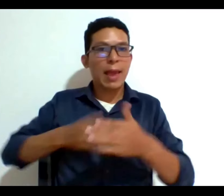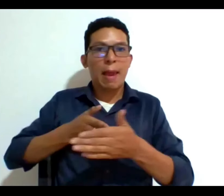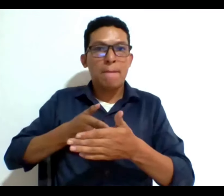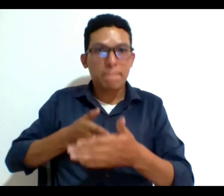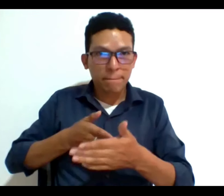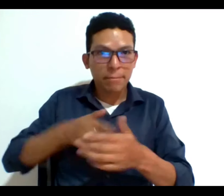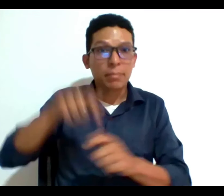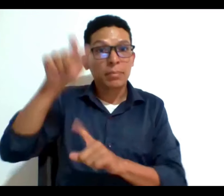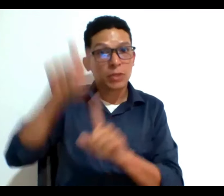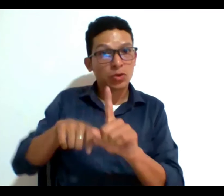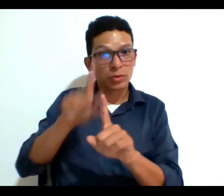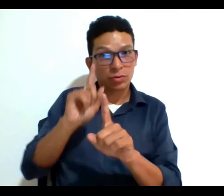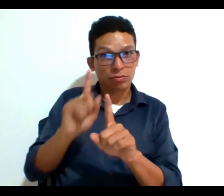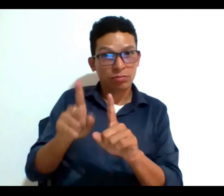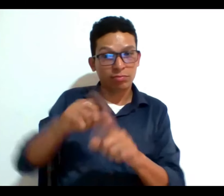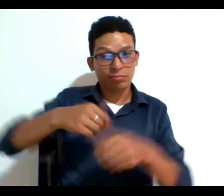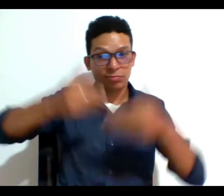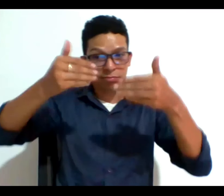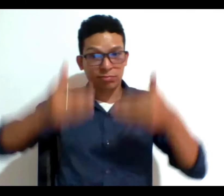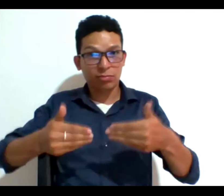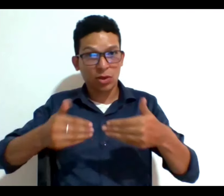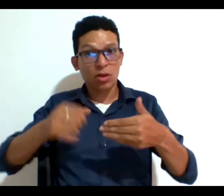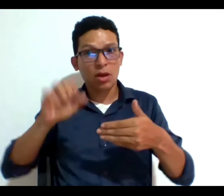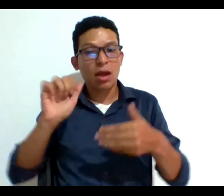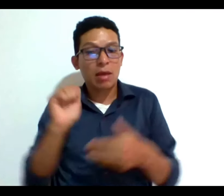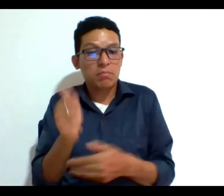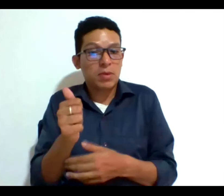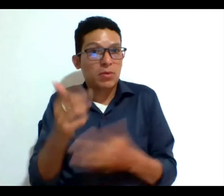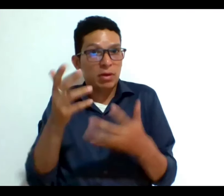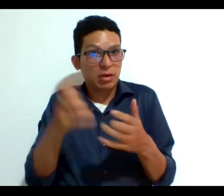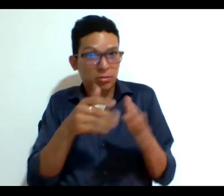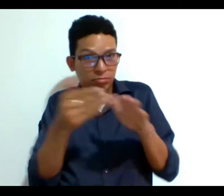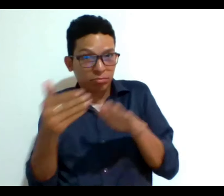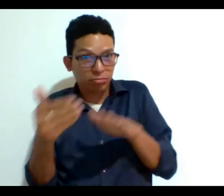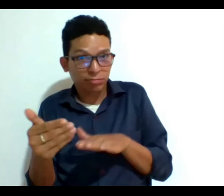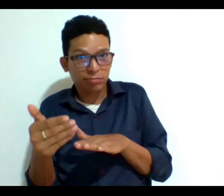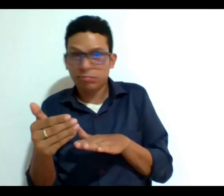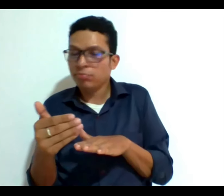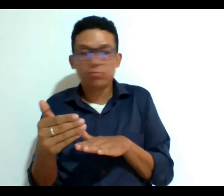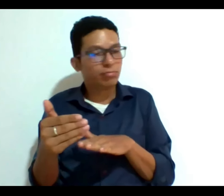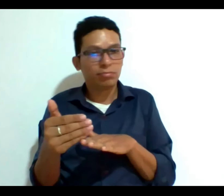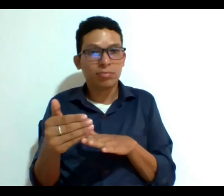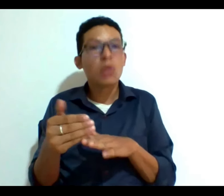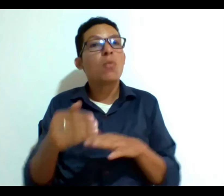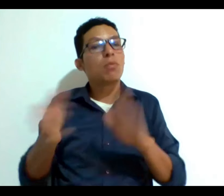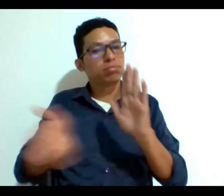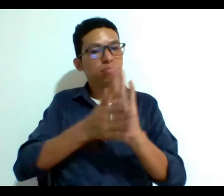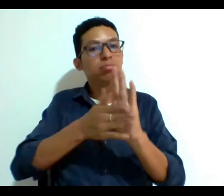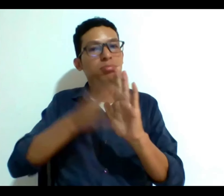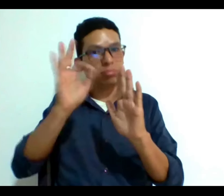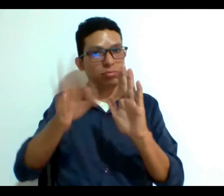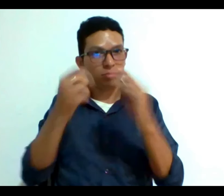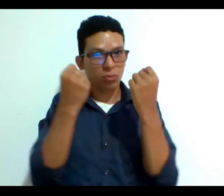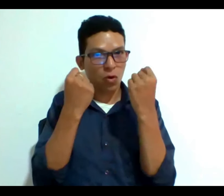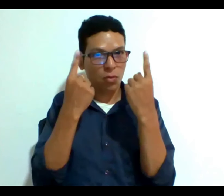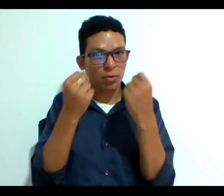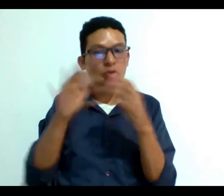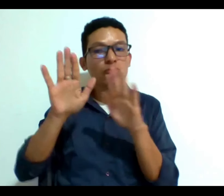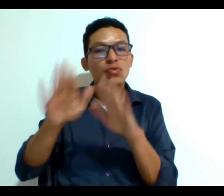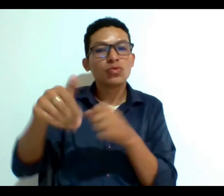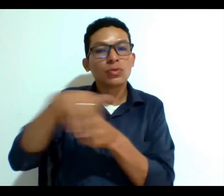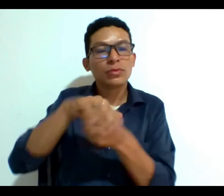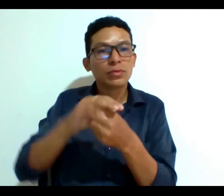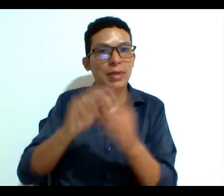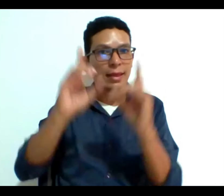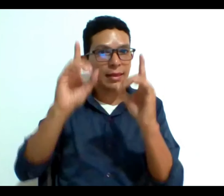persona con discapacidad acceda a la eutanasia, siempre y cuando se compruebe su capacidad de comprensión sobre su situación y